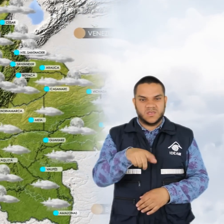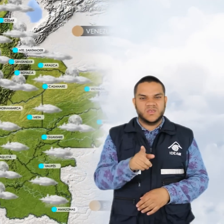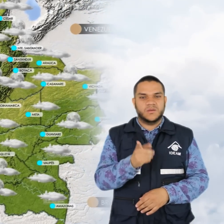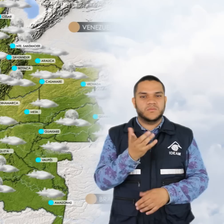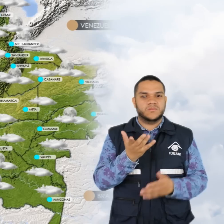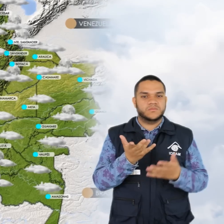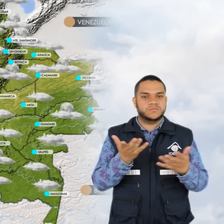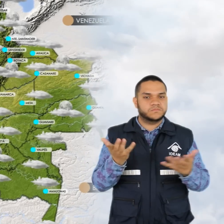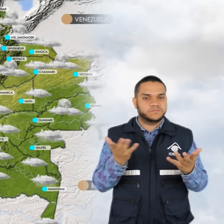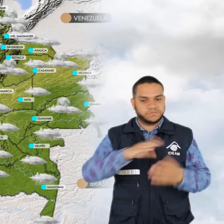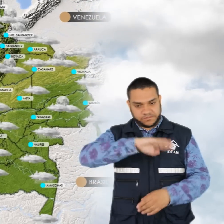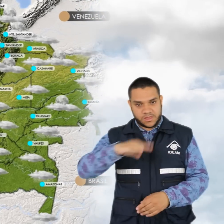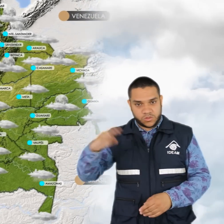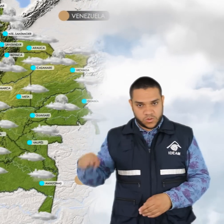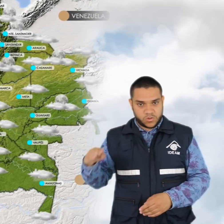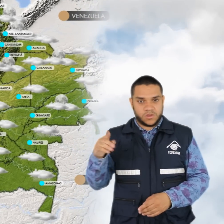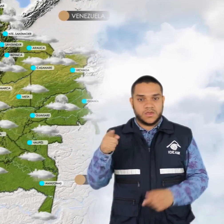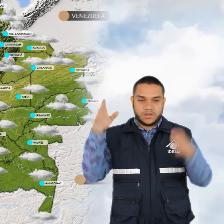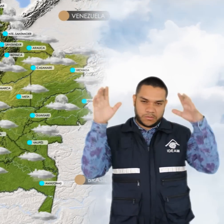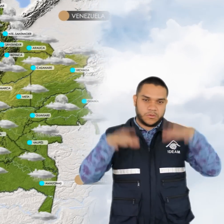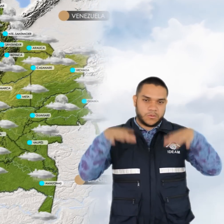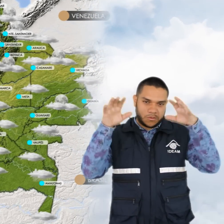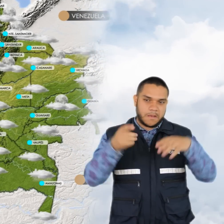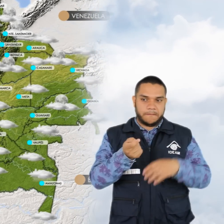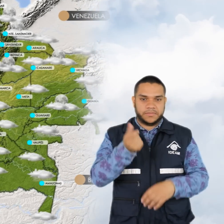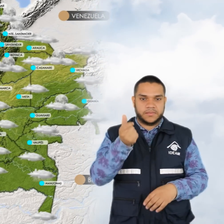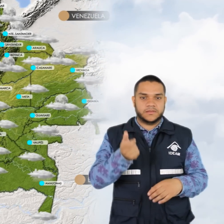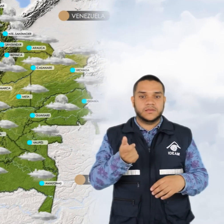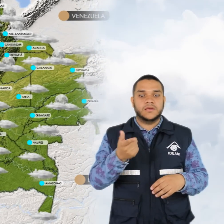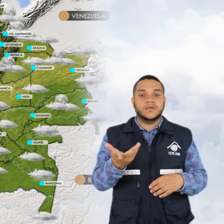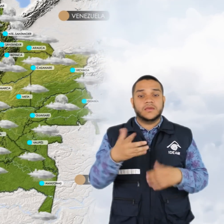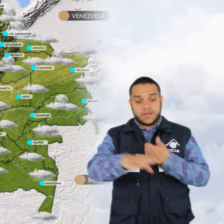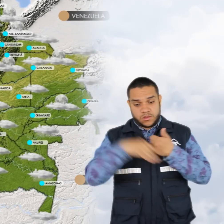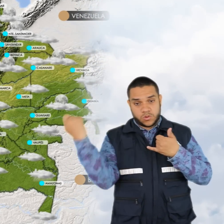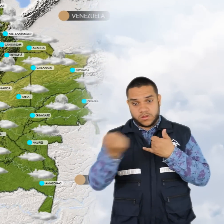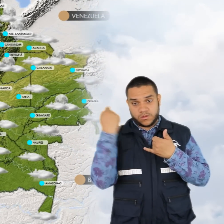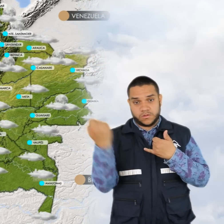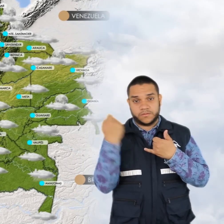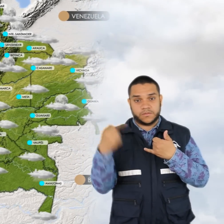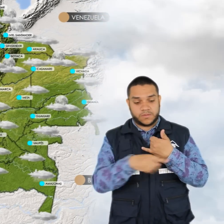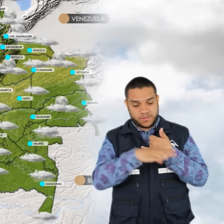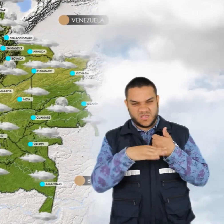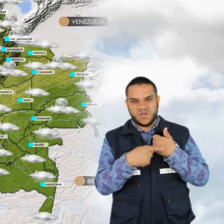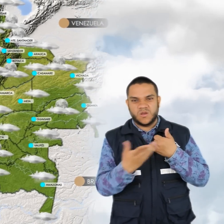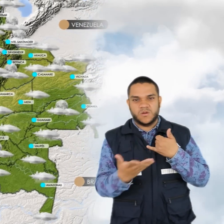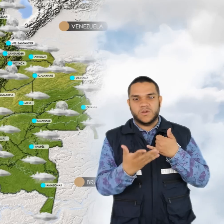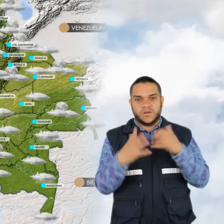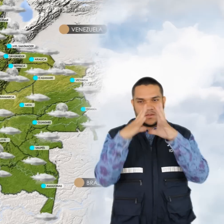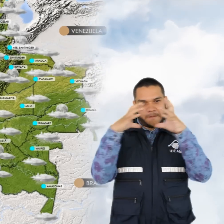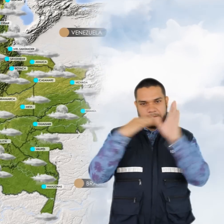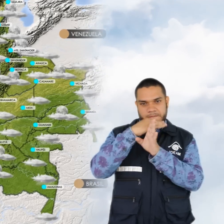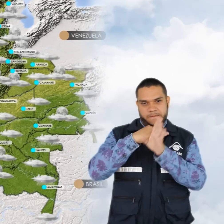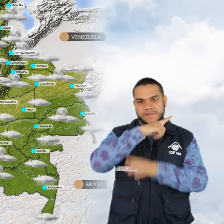excepto el departamento de Antioquia, donde se prevé algunas lluvias ligeras. En la Orinoquía, igualmente, condiciones de cielo parcialmente